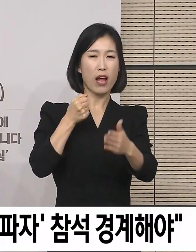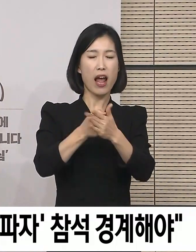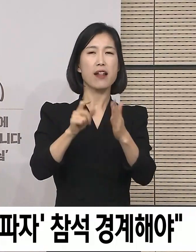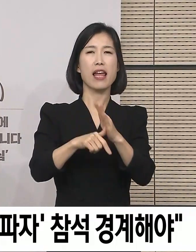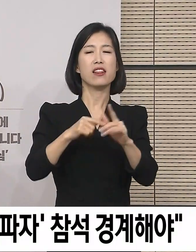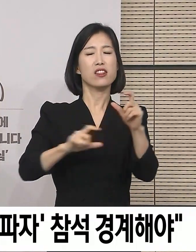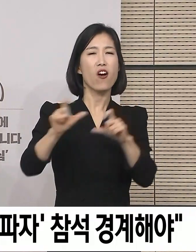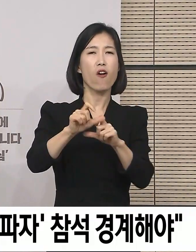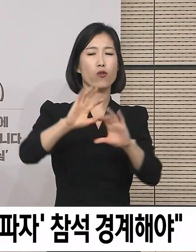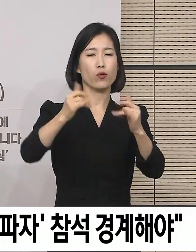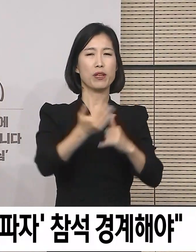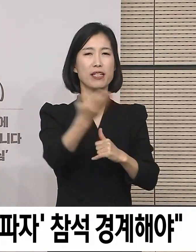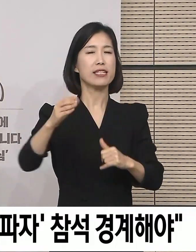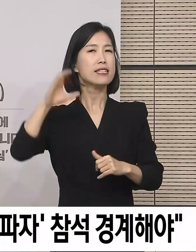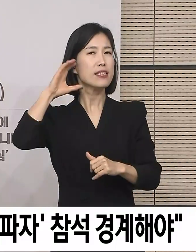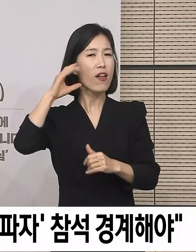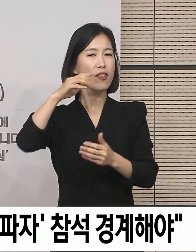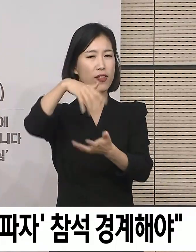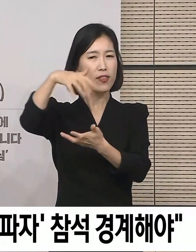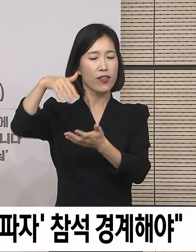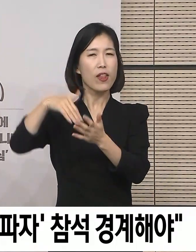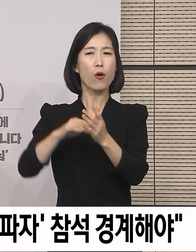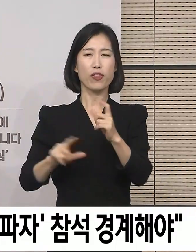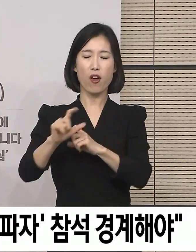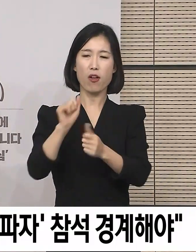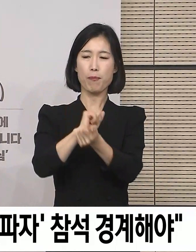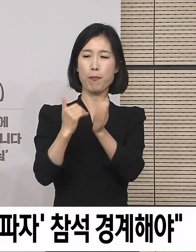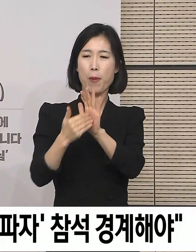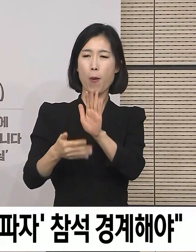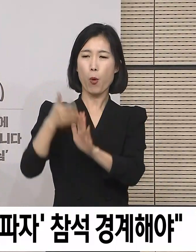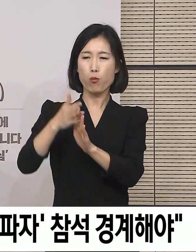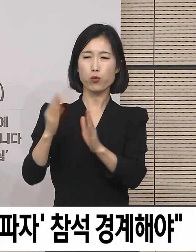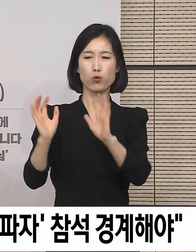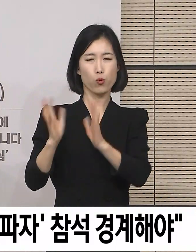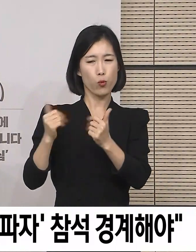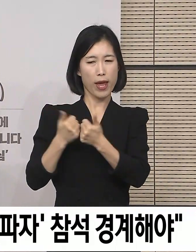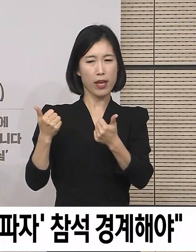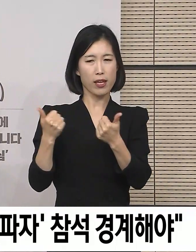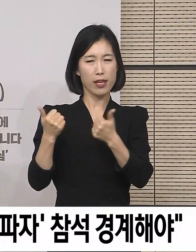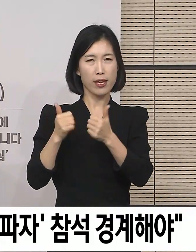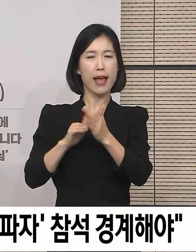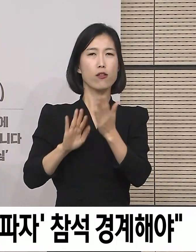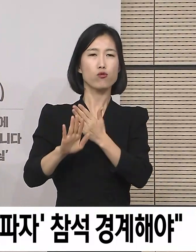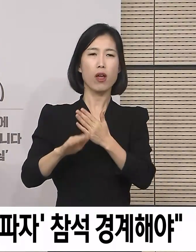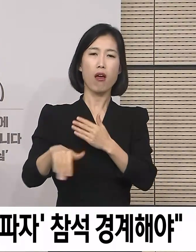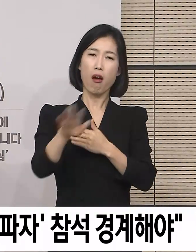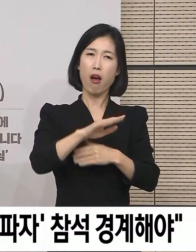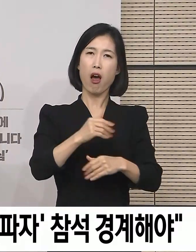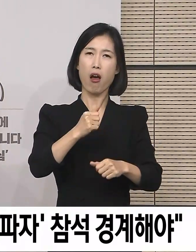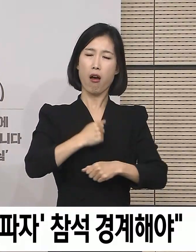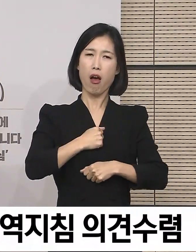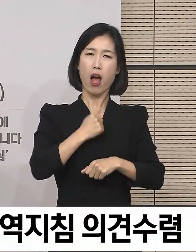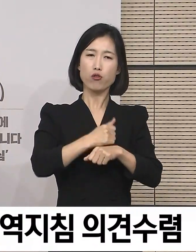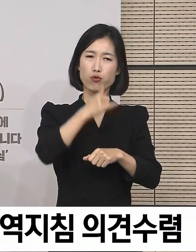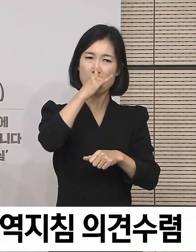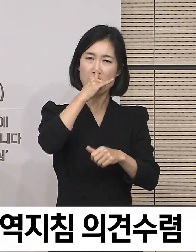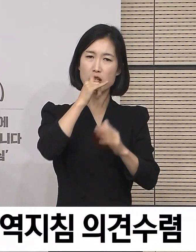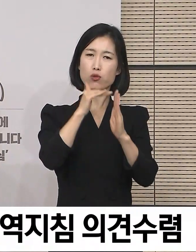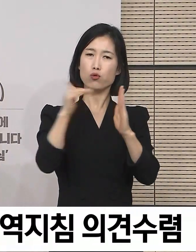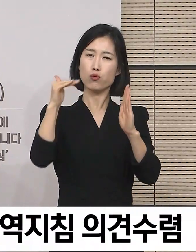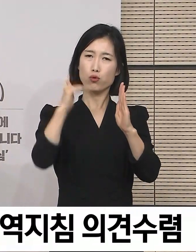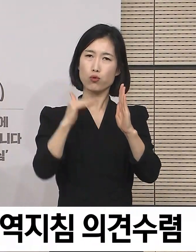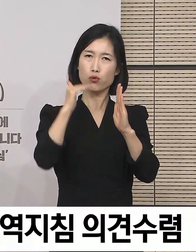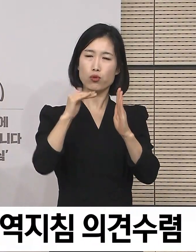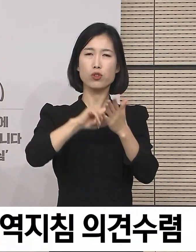충분히 수렴하고 생활방역위원회의 논의를 거쳐 우리 사회가 합의하고 수용 가능한 수준에서 확정될 계획이며